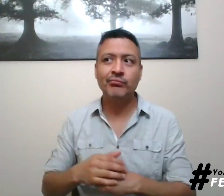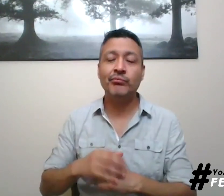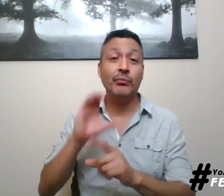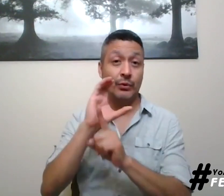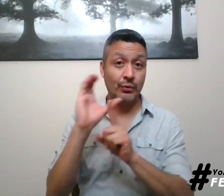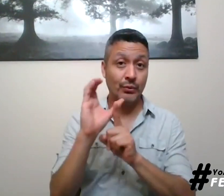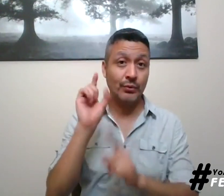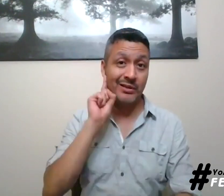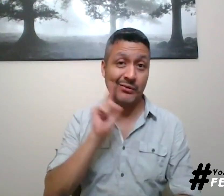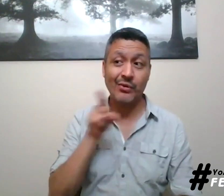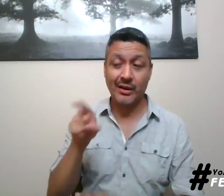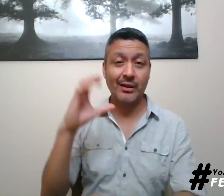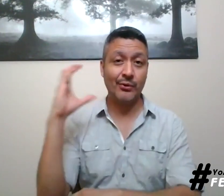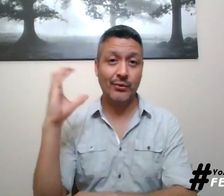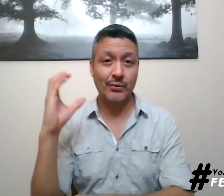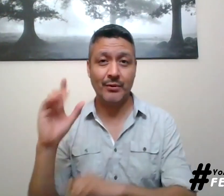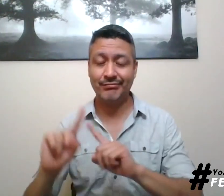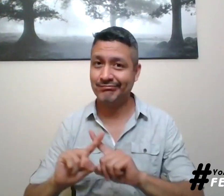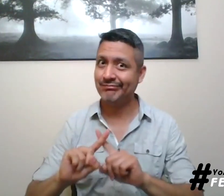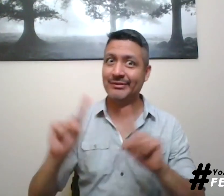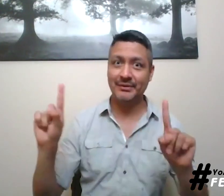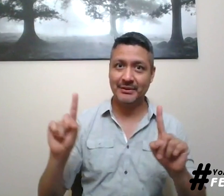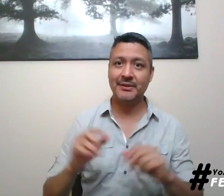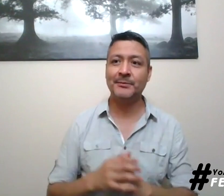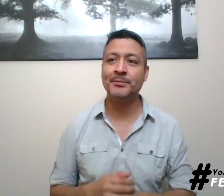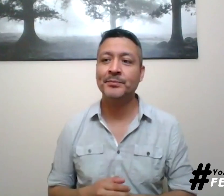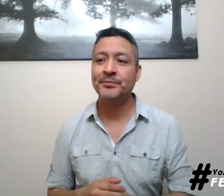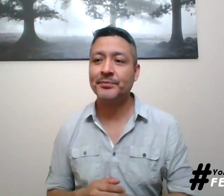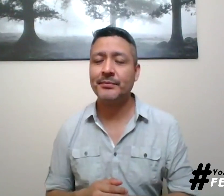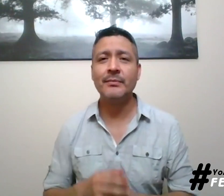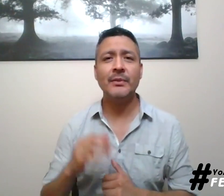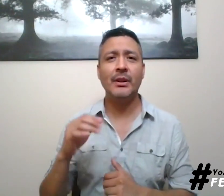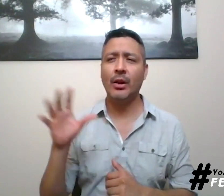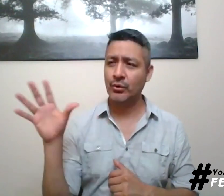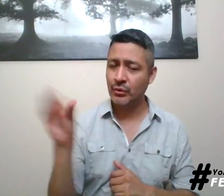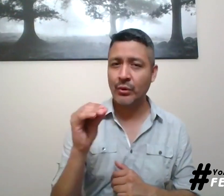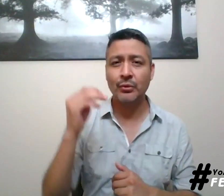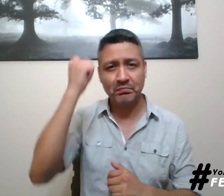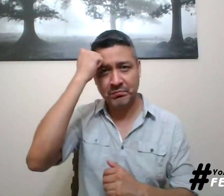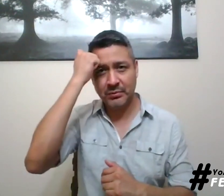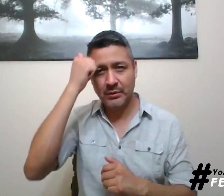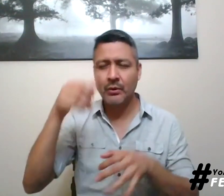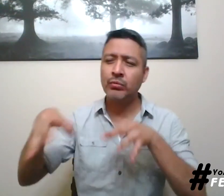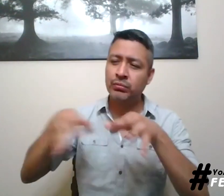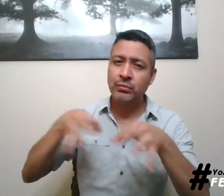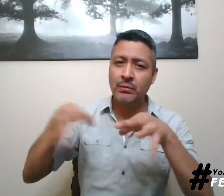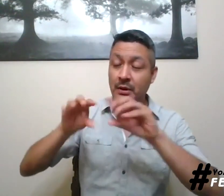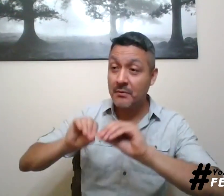lengua de señas y por la cultura sorda colombiana que es totalmente diferente. A todos los instructores que hacen su explicación que sea